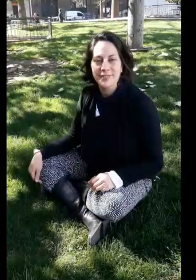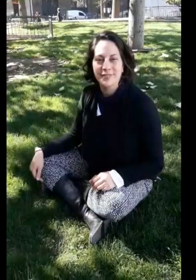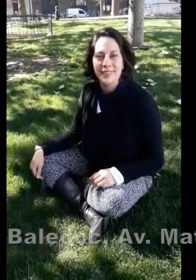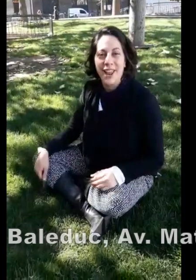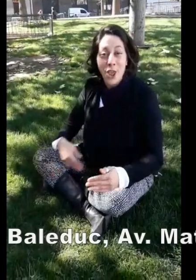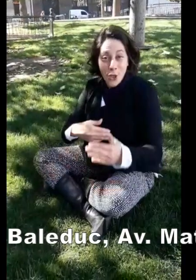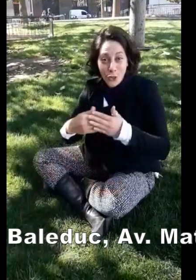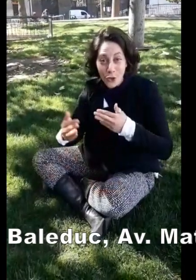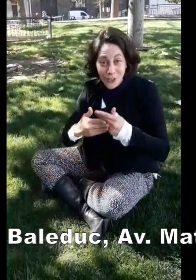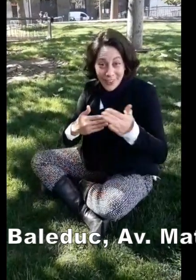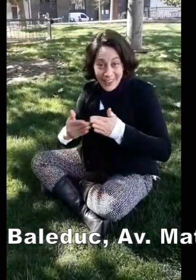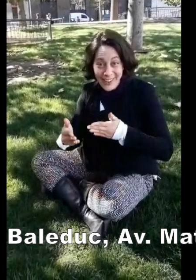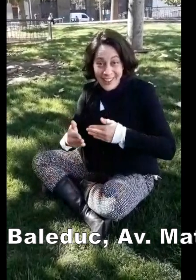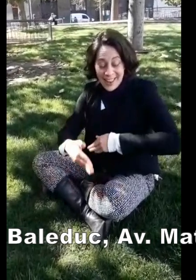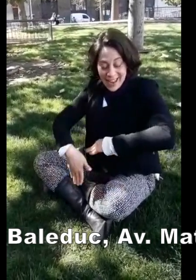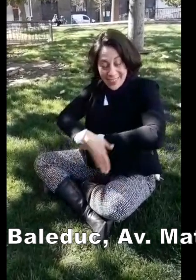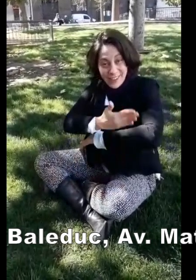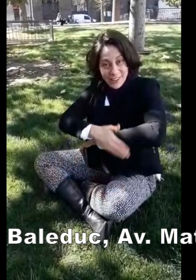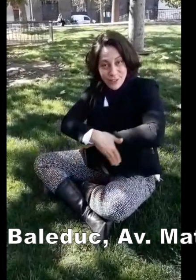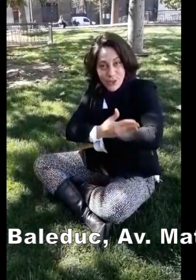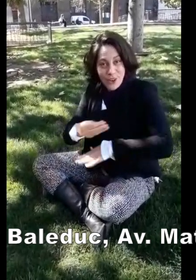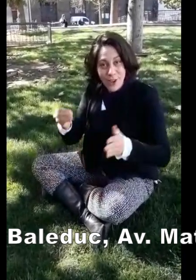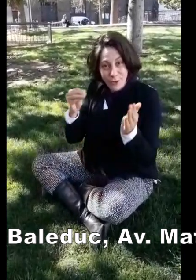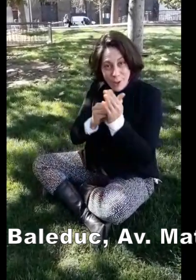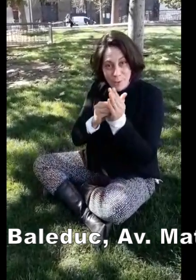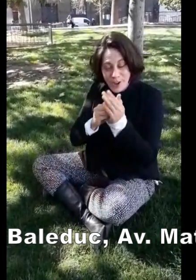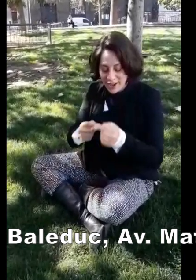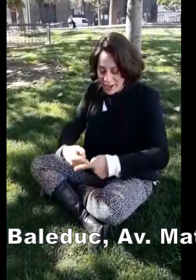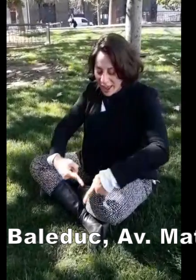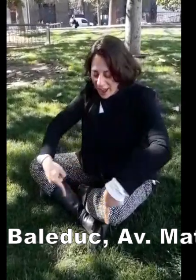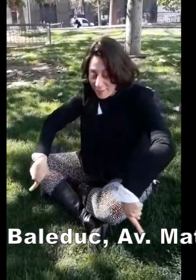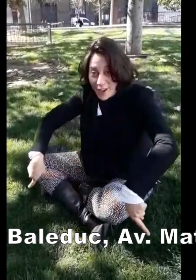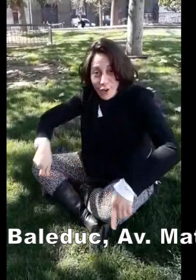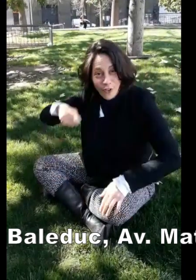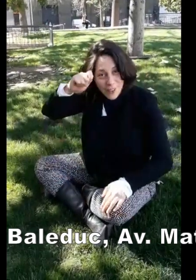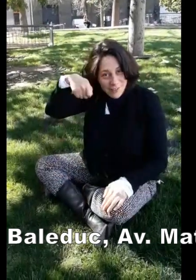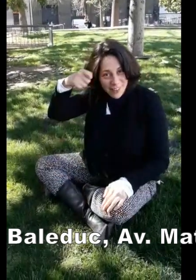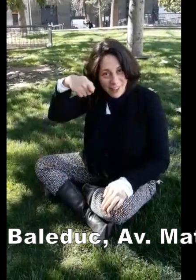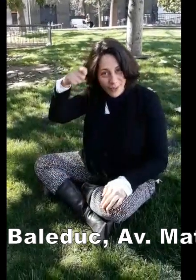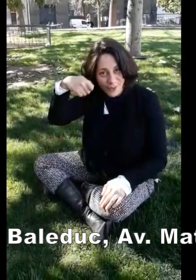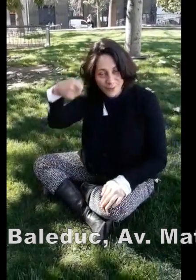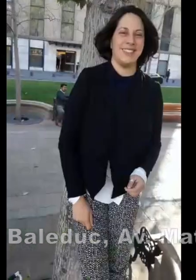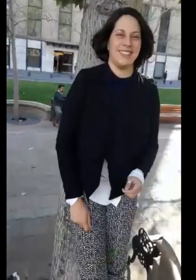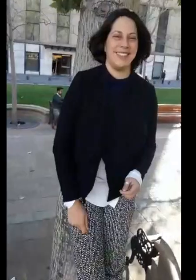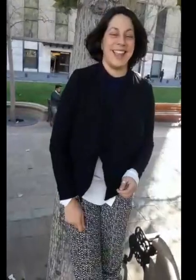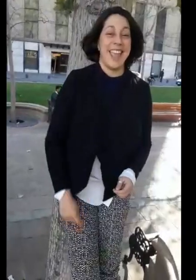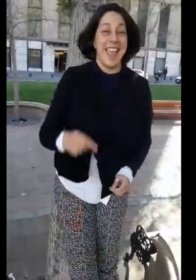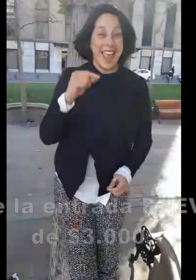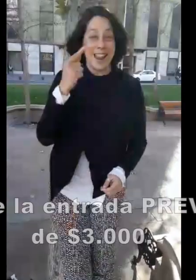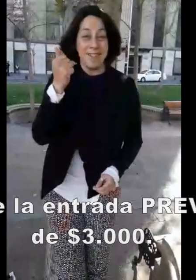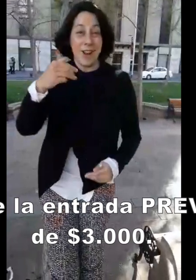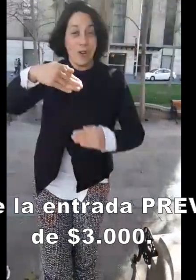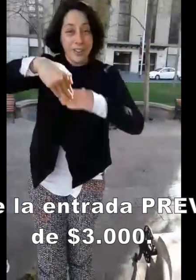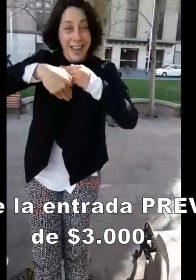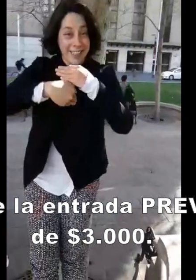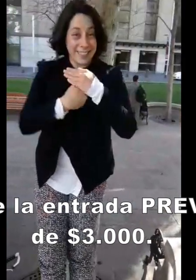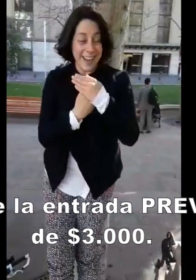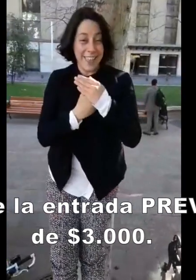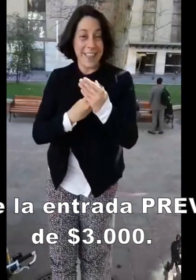¿Dónde? En el Valeduc, avenida Mata 129. El valor de la entrada preventa